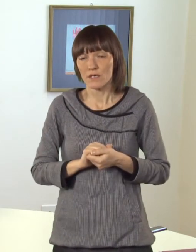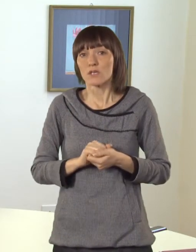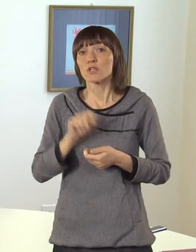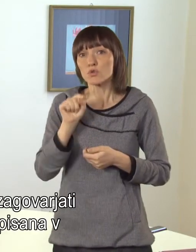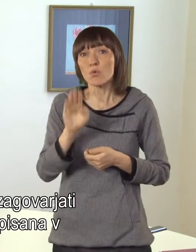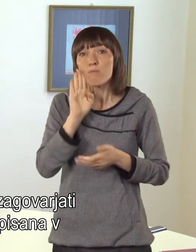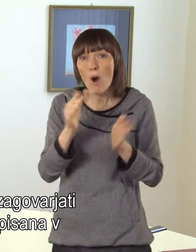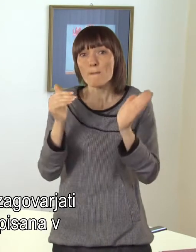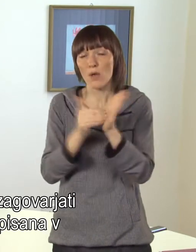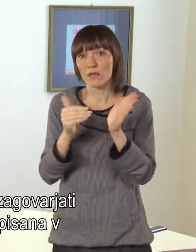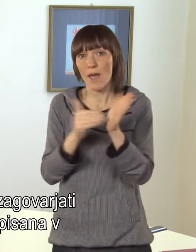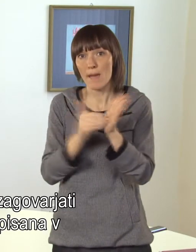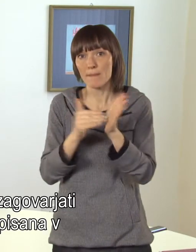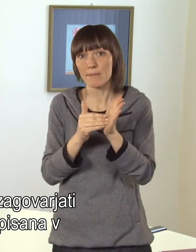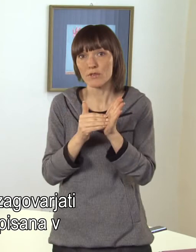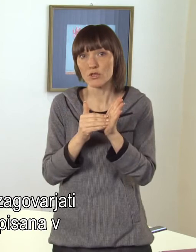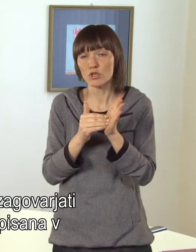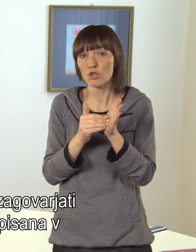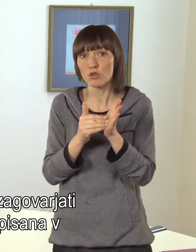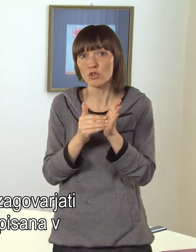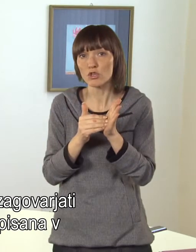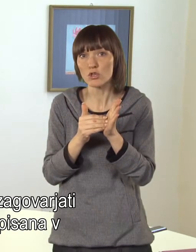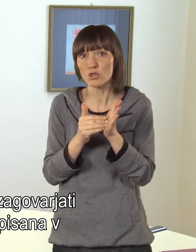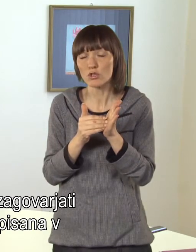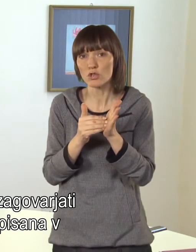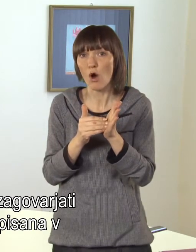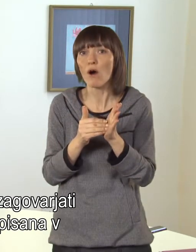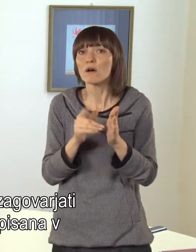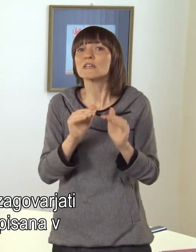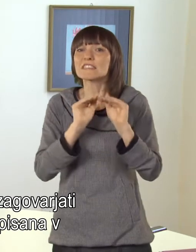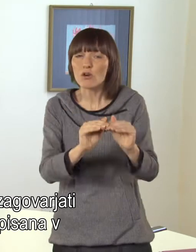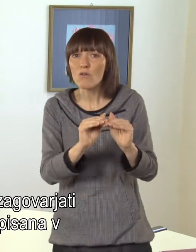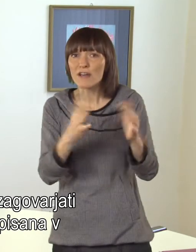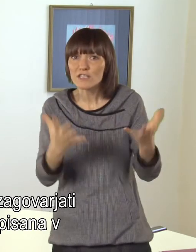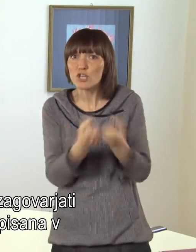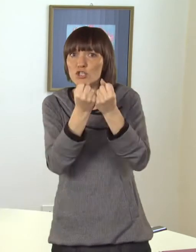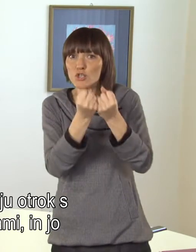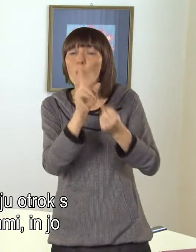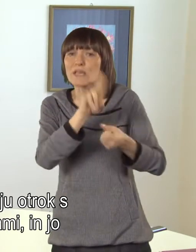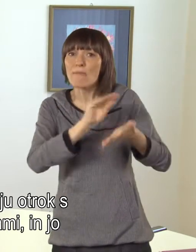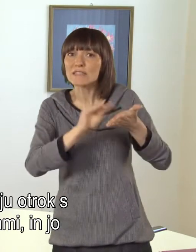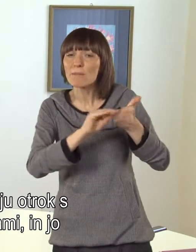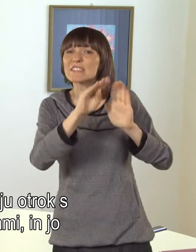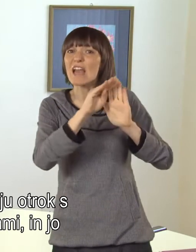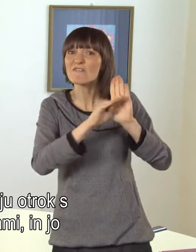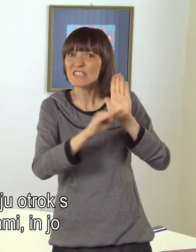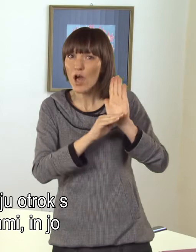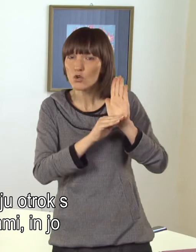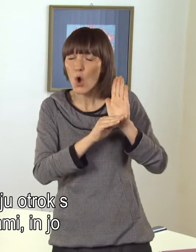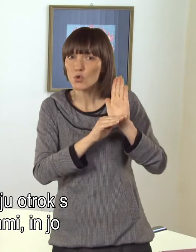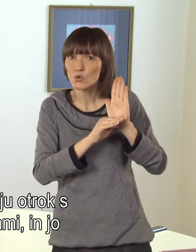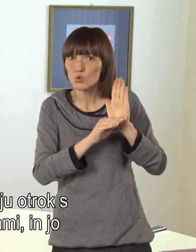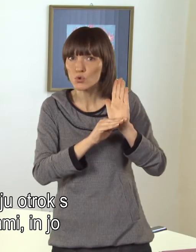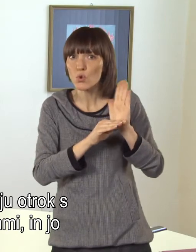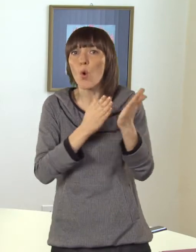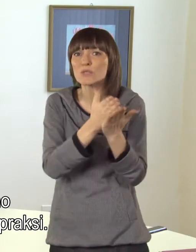tule bo res potrebno zagovarjati rešitev, ki je že zapisana v zakonu o usmerjenju otrok s meseljenimi potrebami